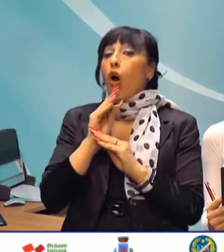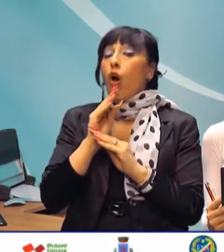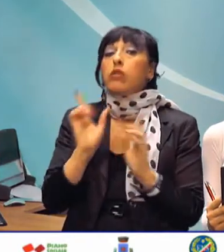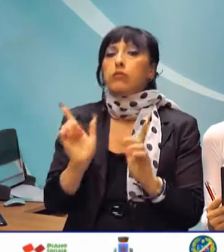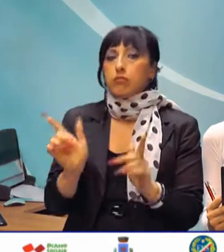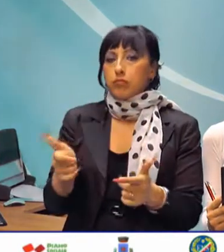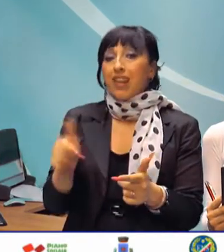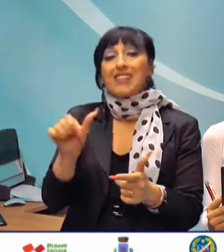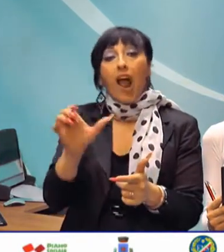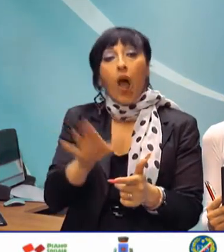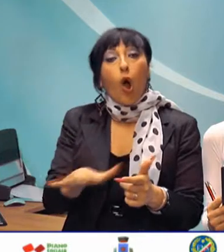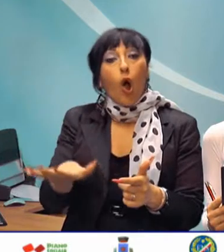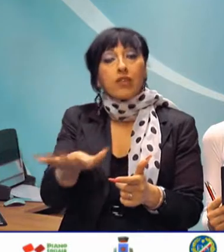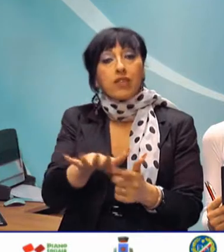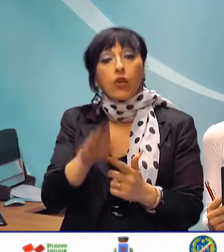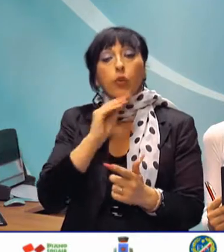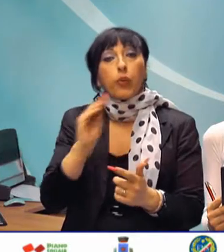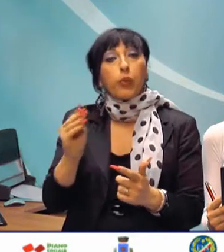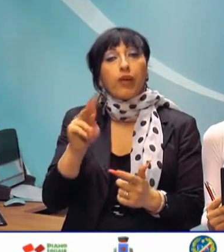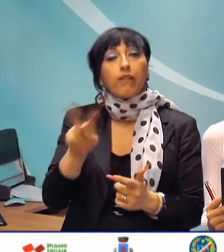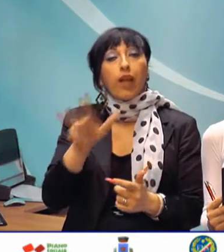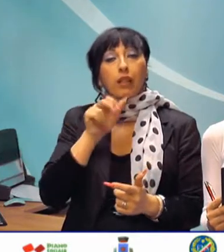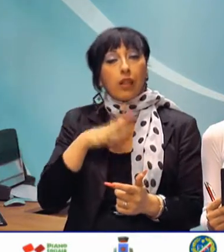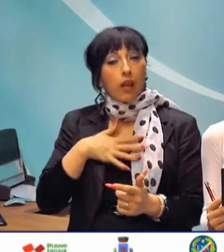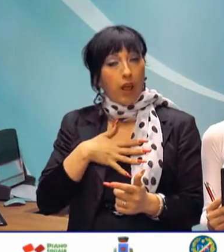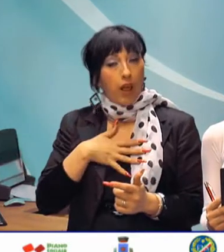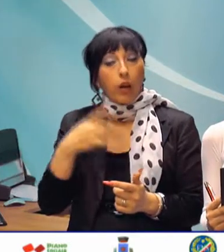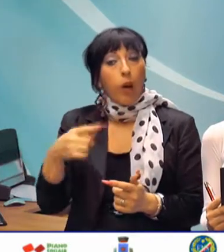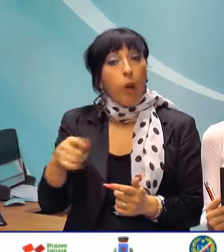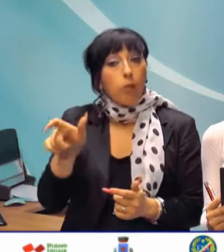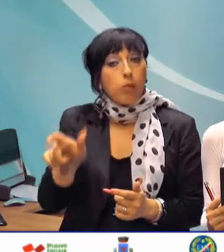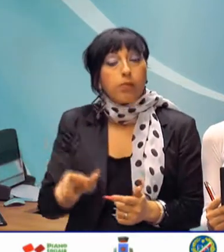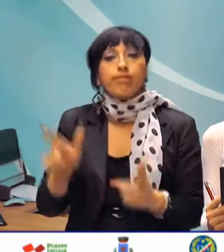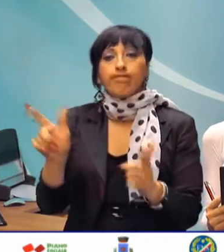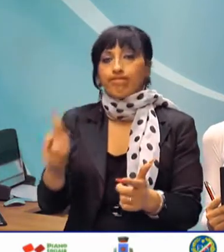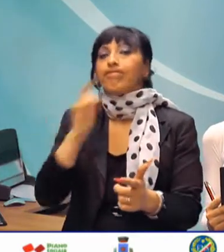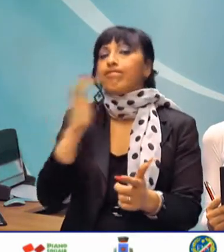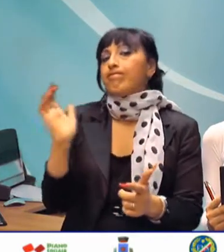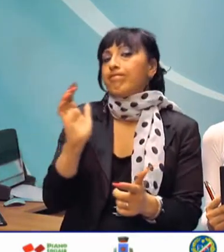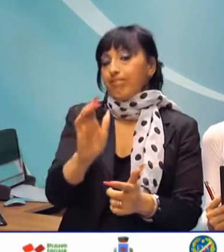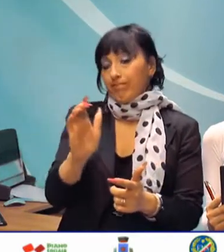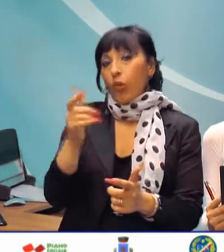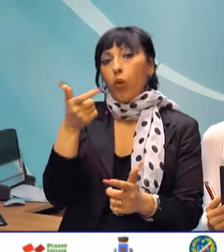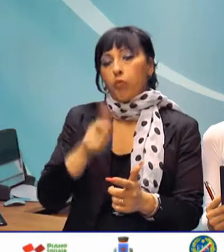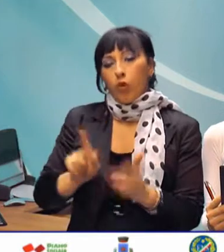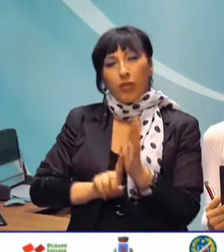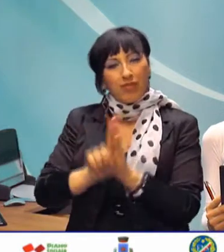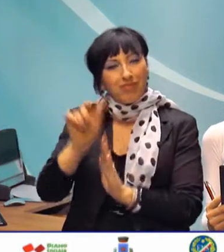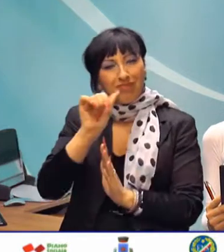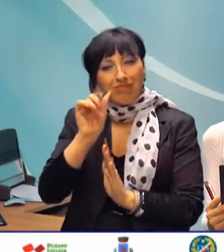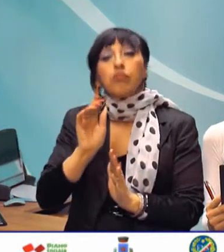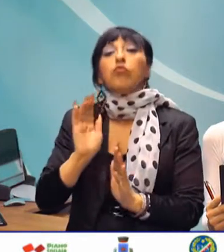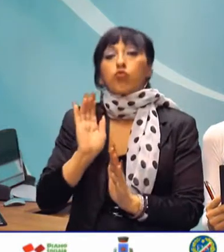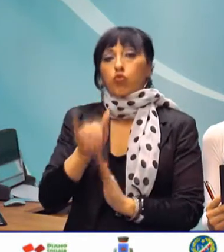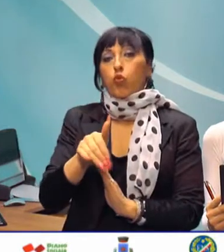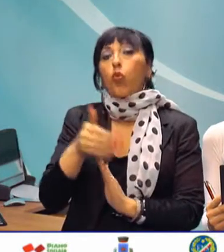fermato a Sala Consilina un giovane di 23 anni. Il ragazzo è stato denunciato in seguito all'accertamento etilometrico in